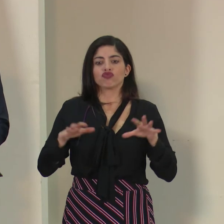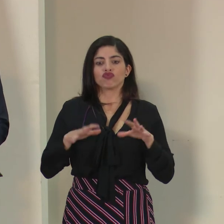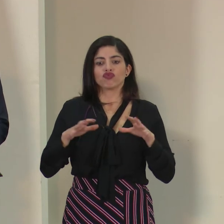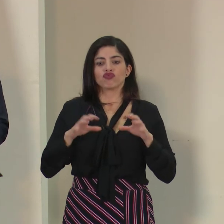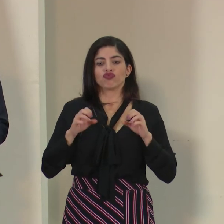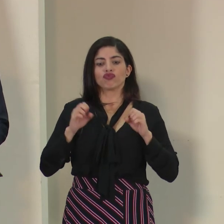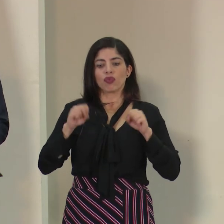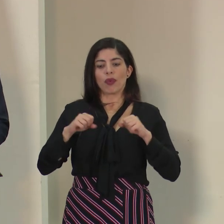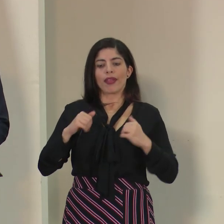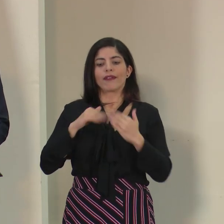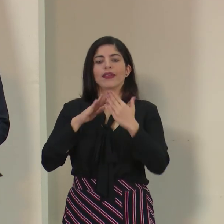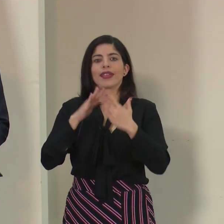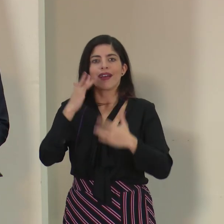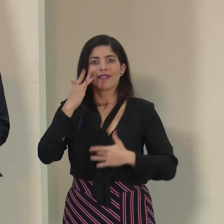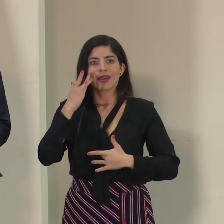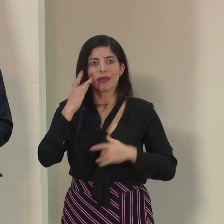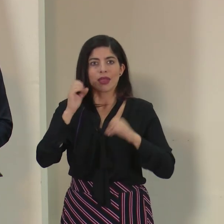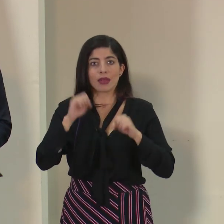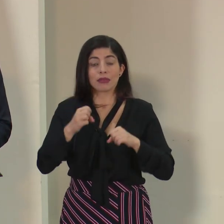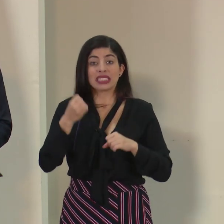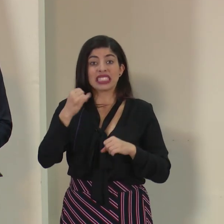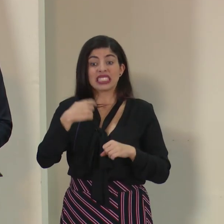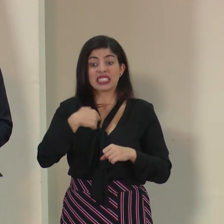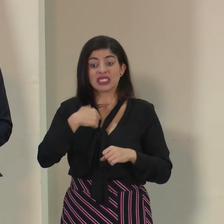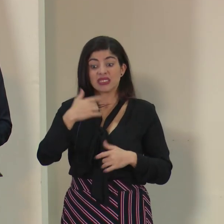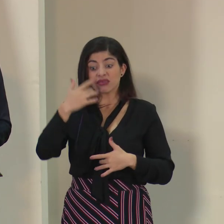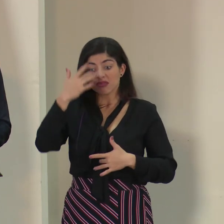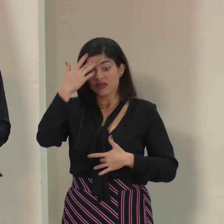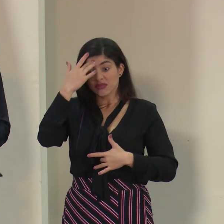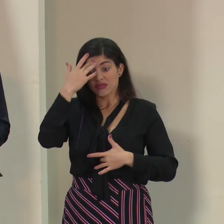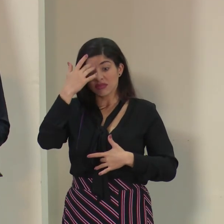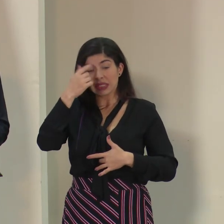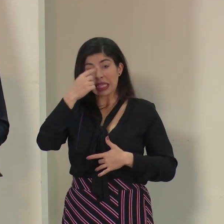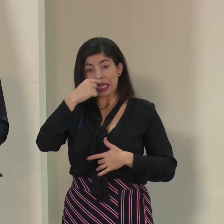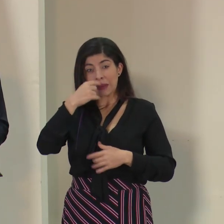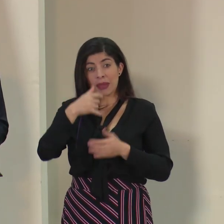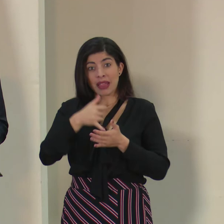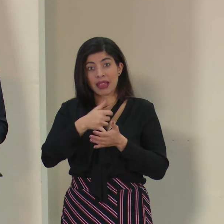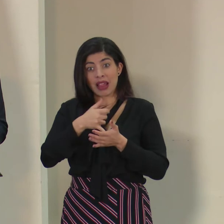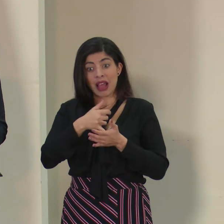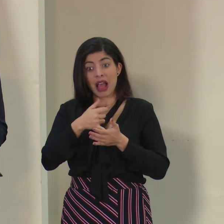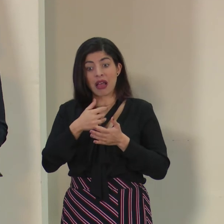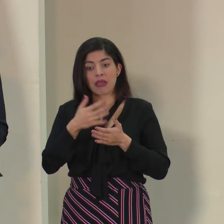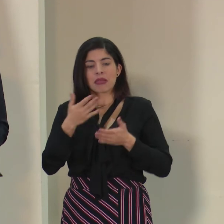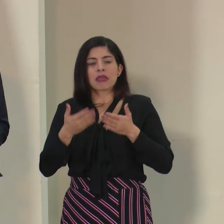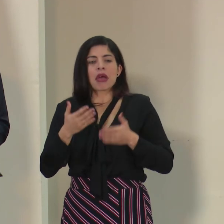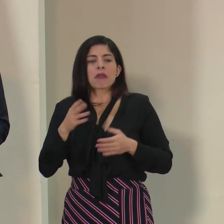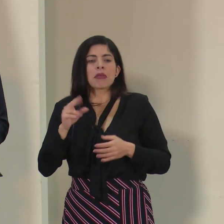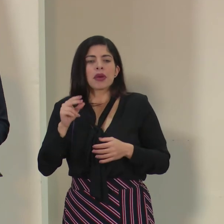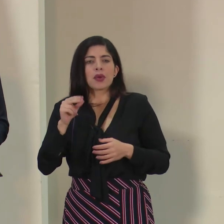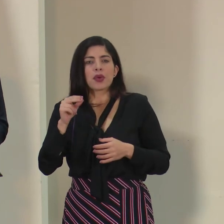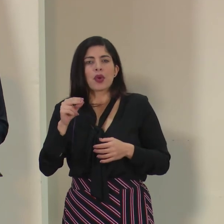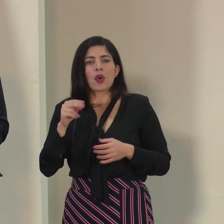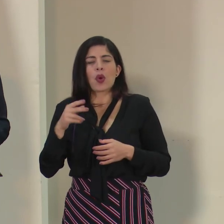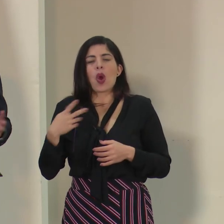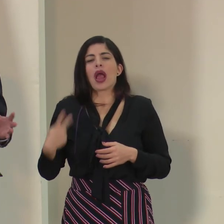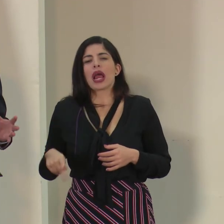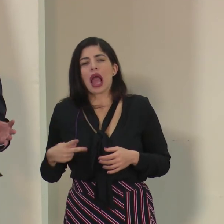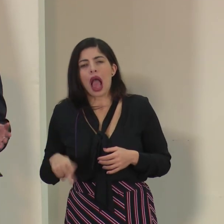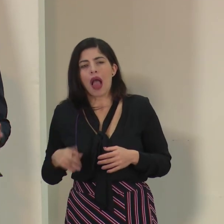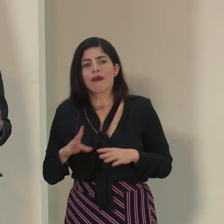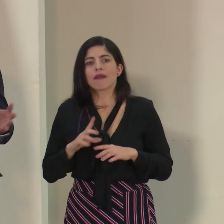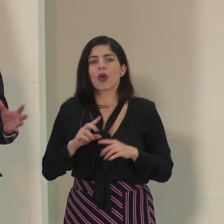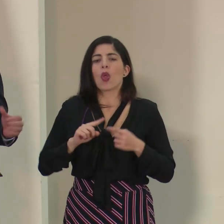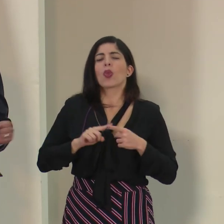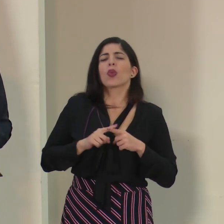responder de una manera oportuna. Si usted insiste con un cuadro agudo, aunque no sea tal vez tan crítico, que no le